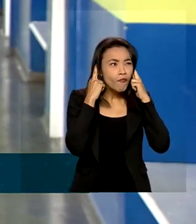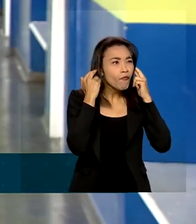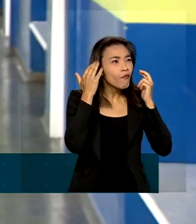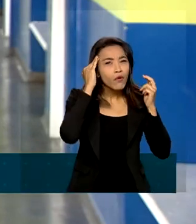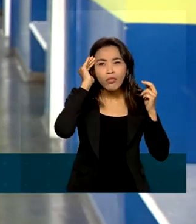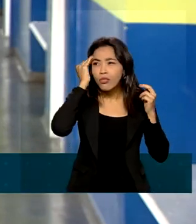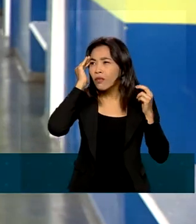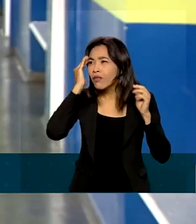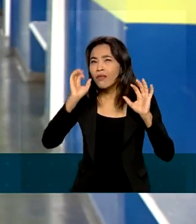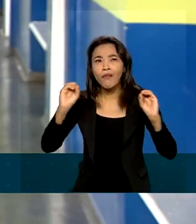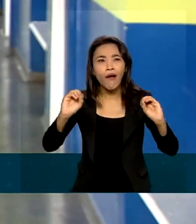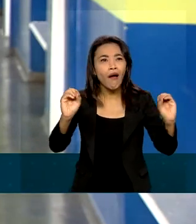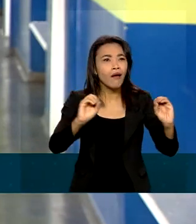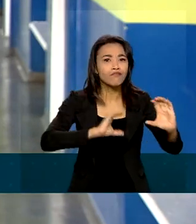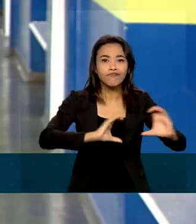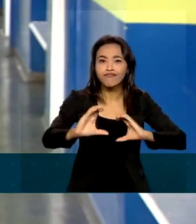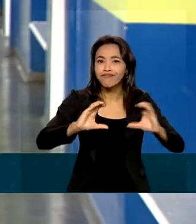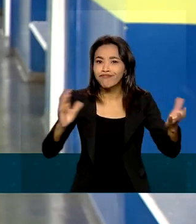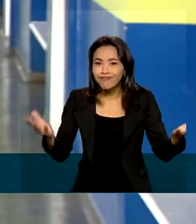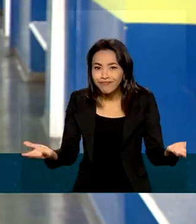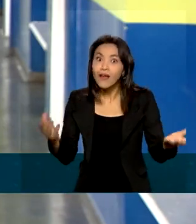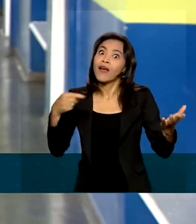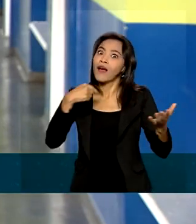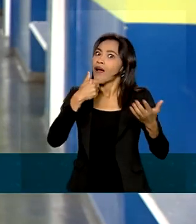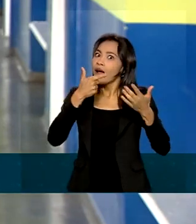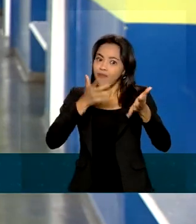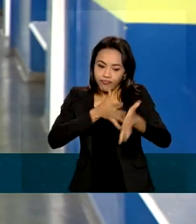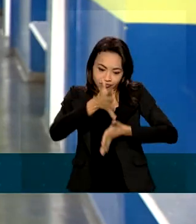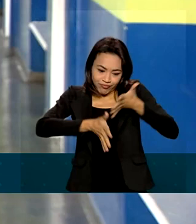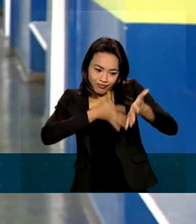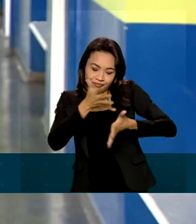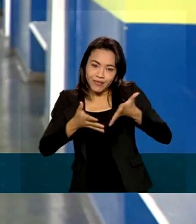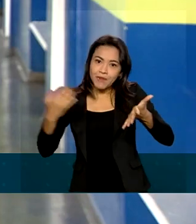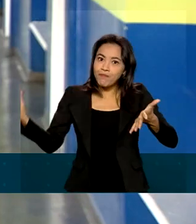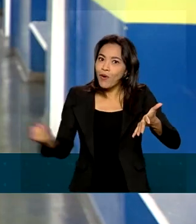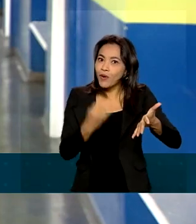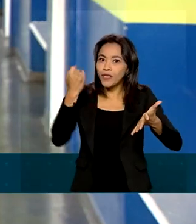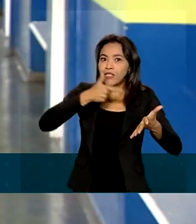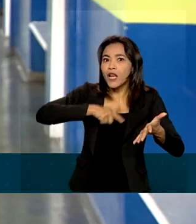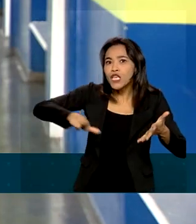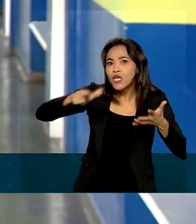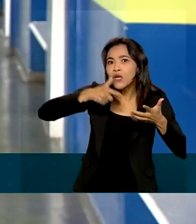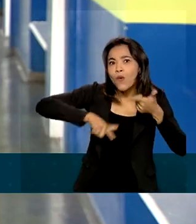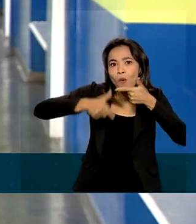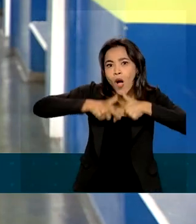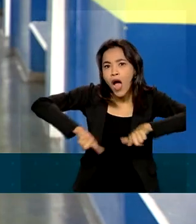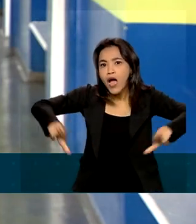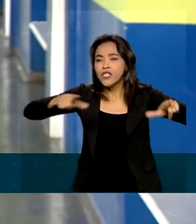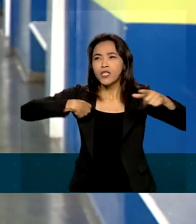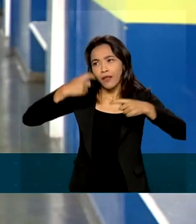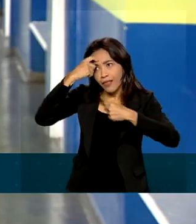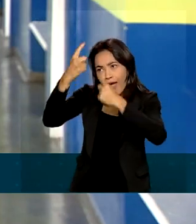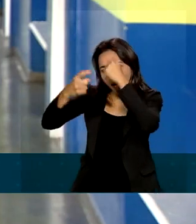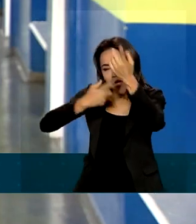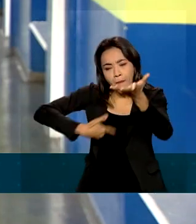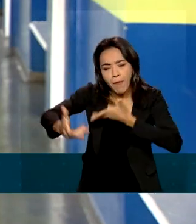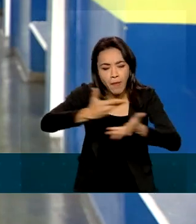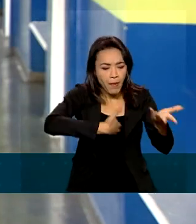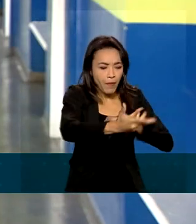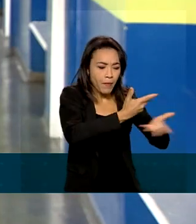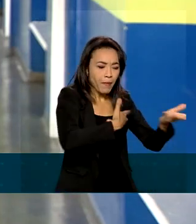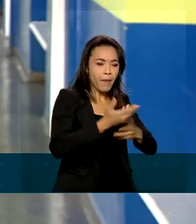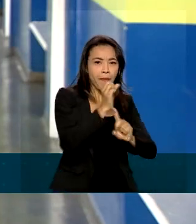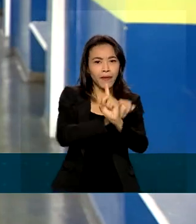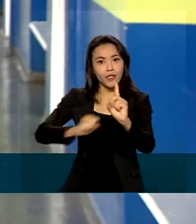se comunicar. Até porque a linguagem é fundamental, seja para compartilhar ideias, sentimentos, para o aprendizado e